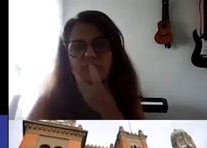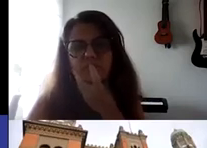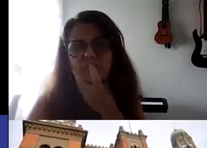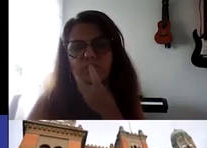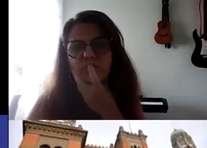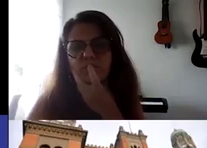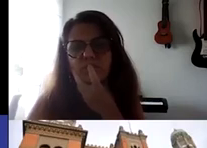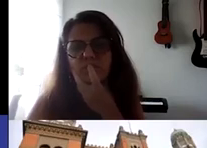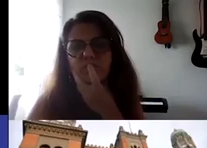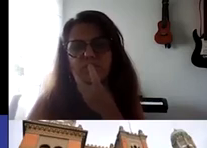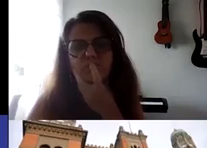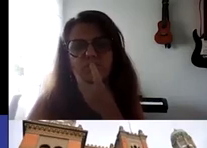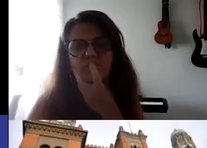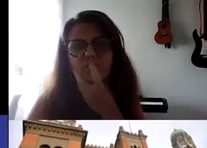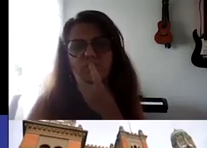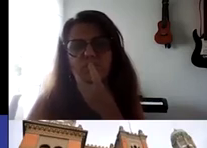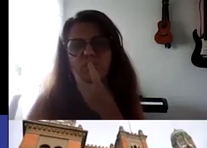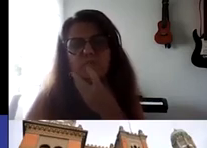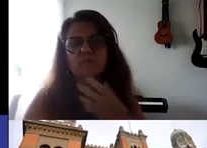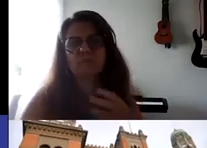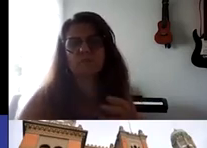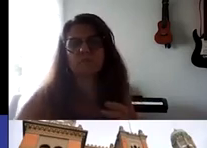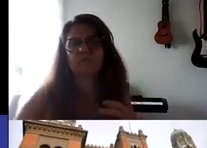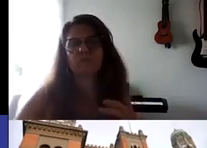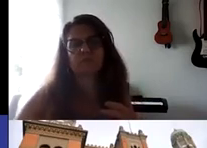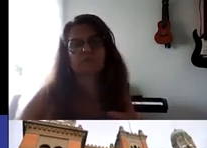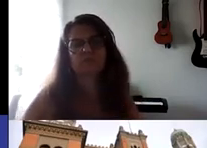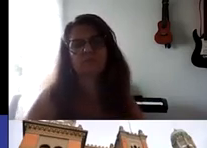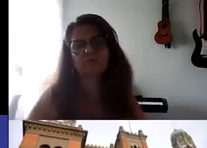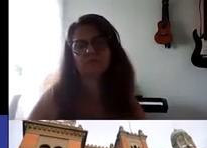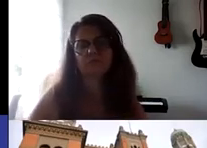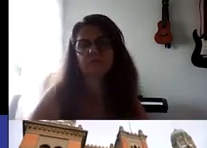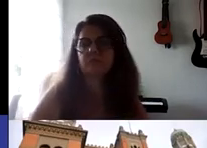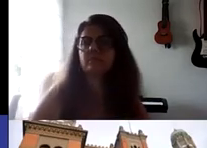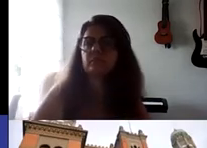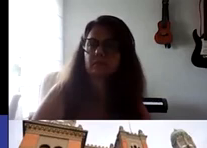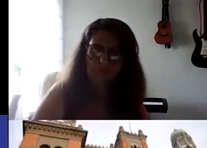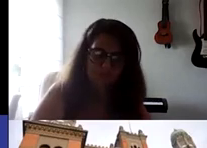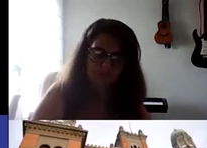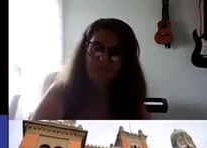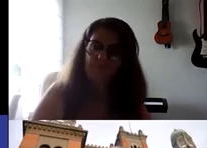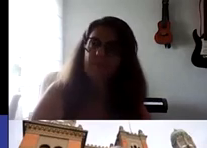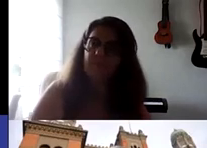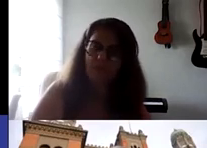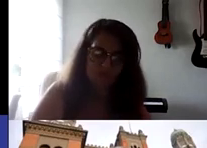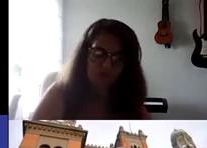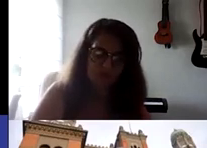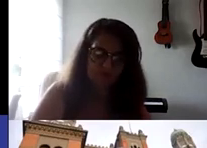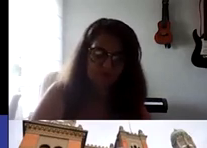das pessoas com deficiência ao longo das residências, porque, como eu falei, a gente trabalha em rede, então é importante que o preceptor faça parte